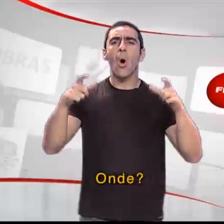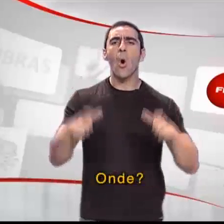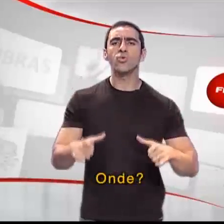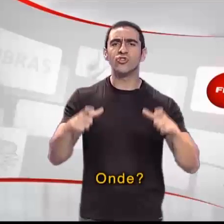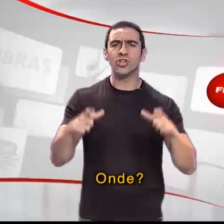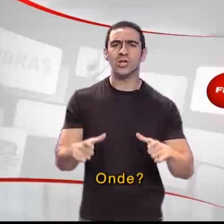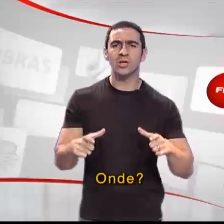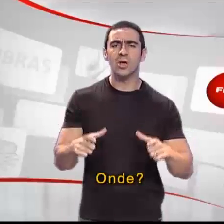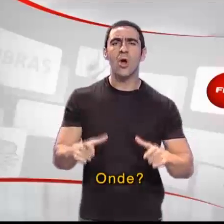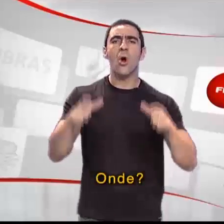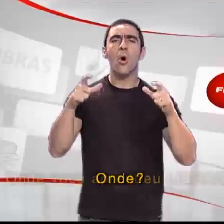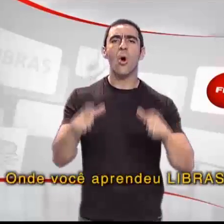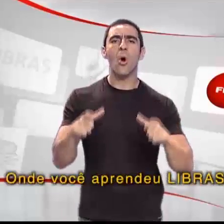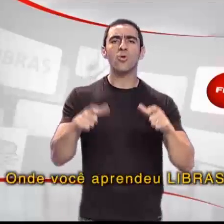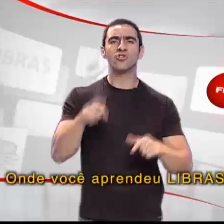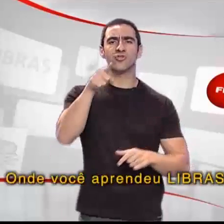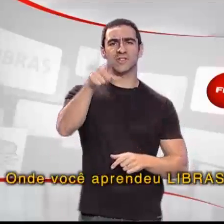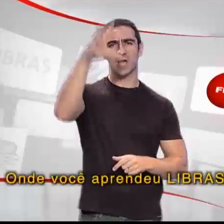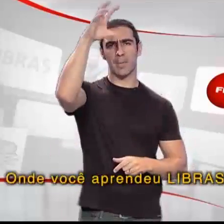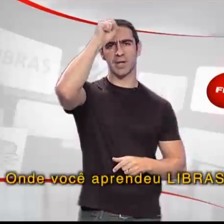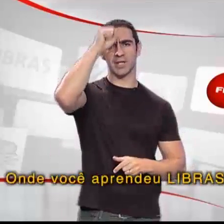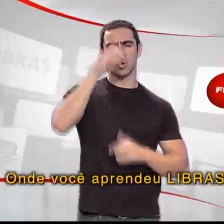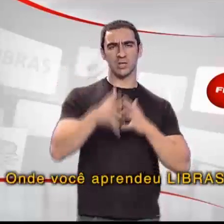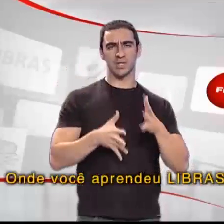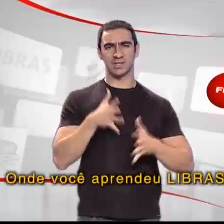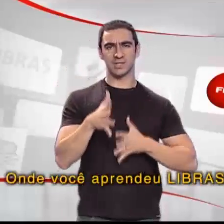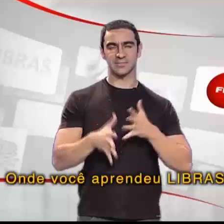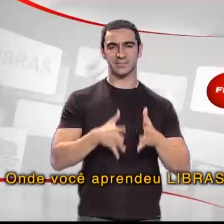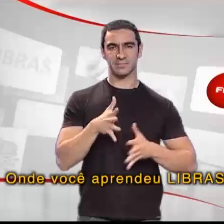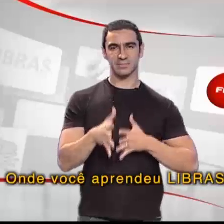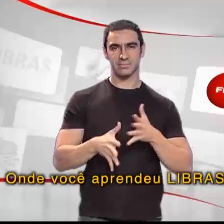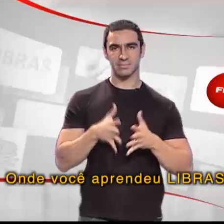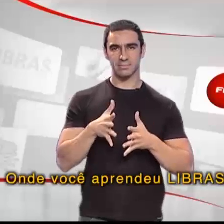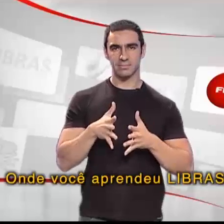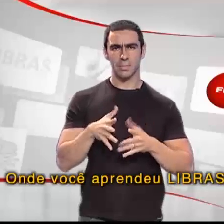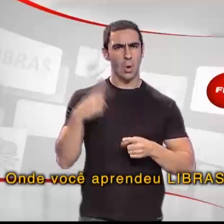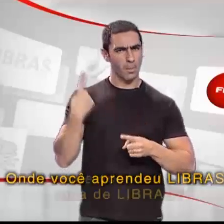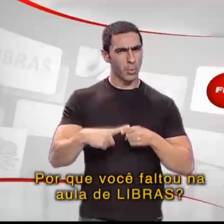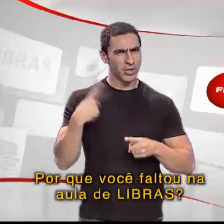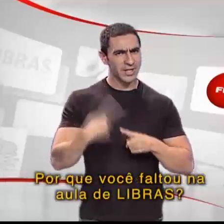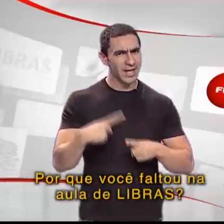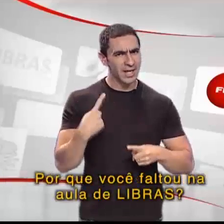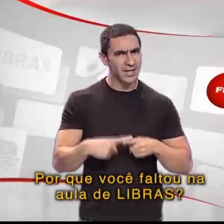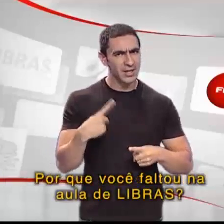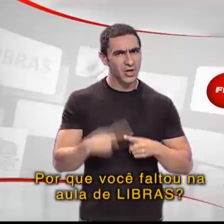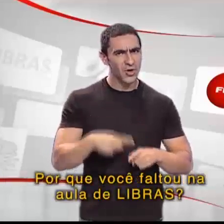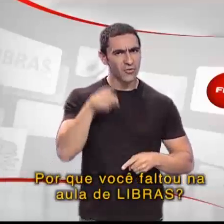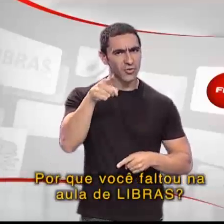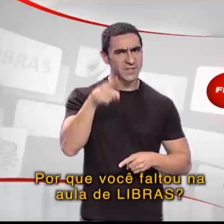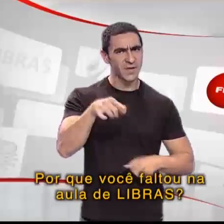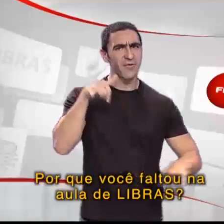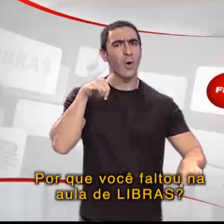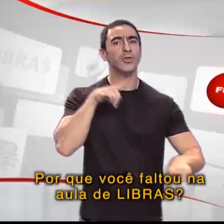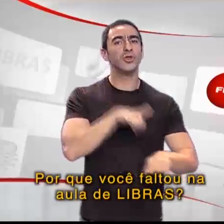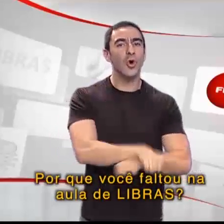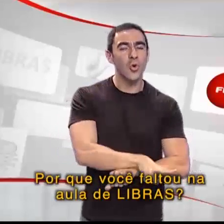Onde? Onde você aprendeu Libras? Por que você faltou